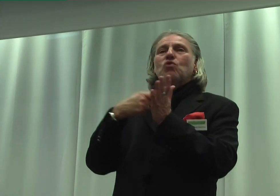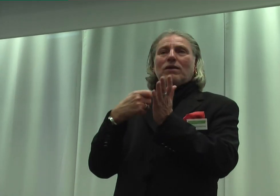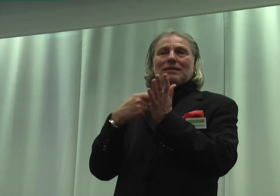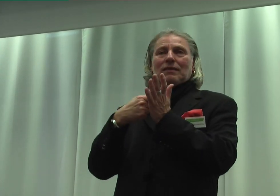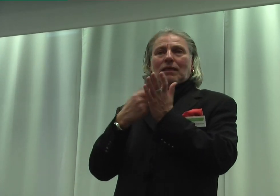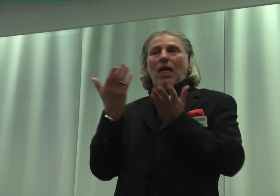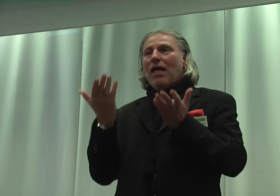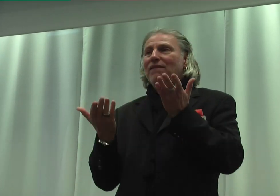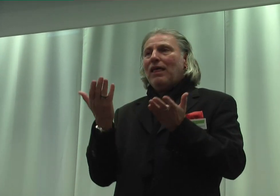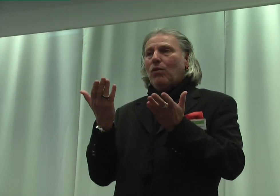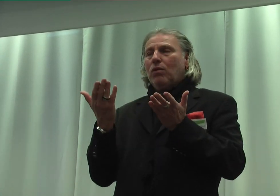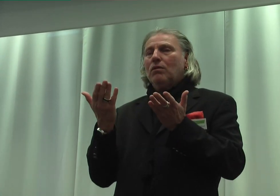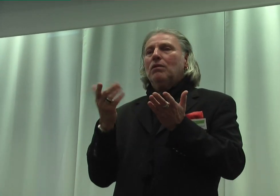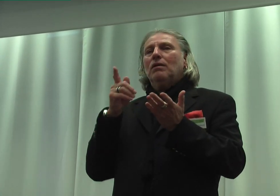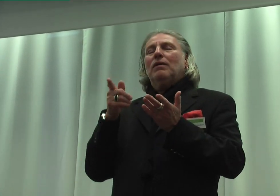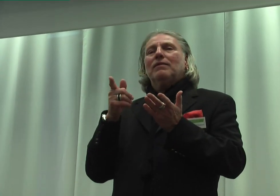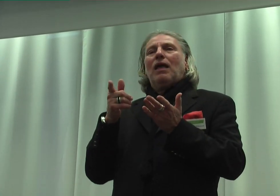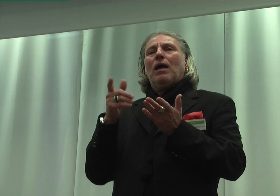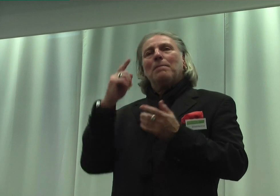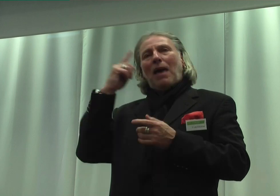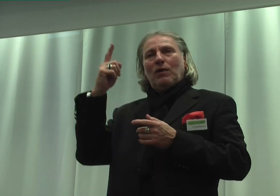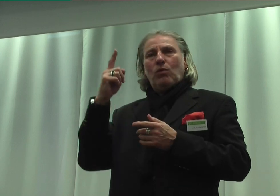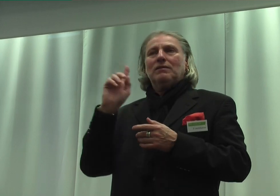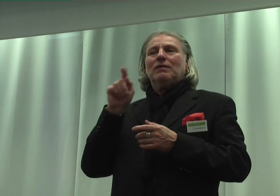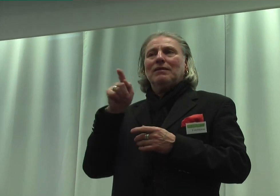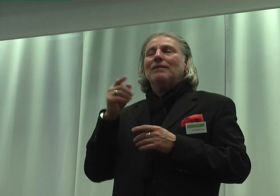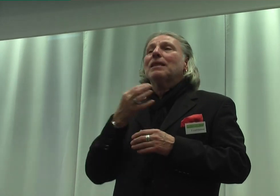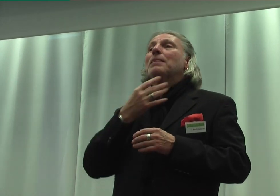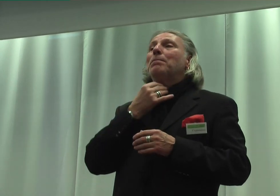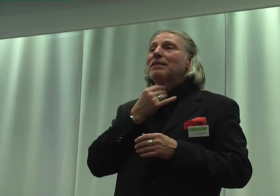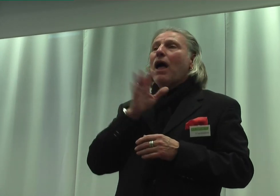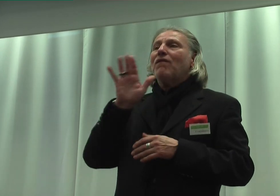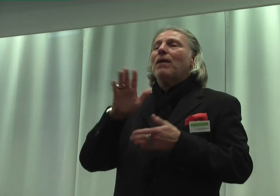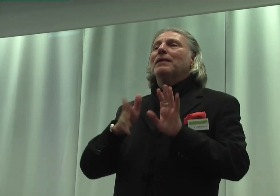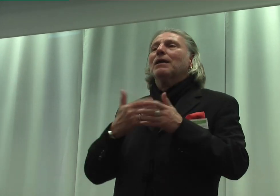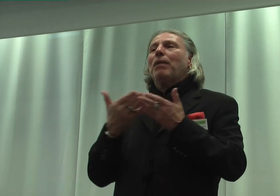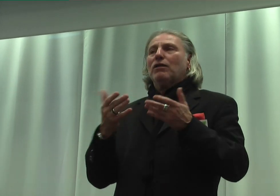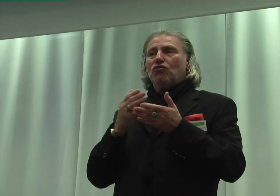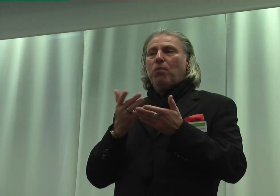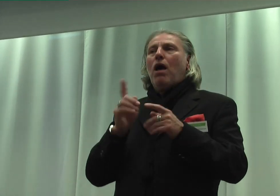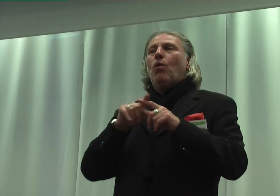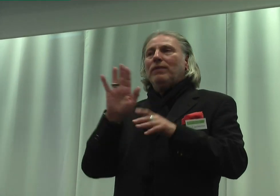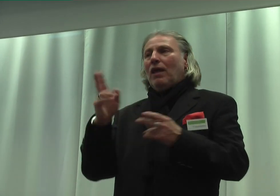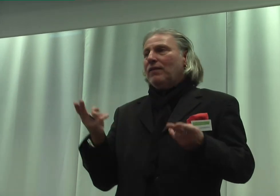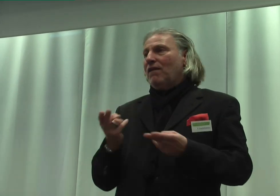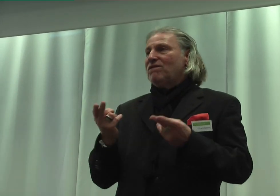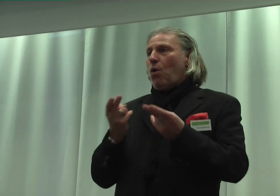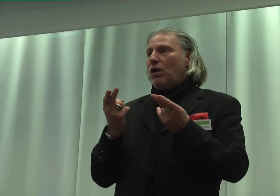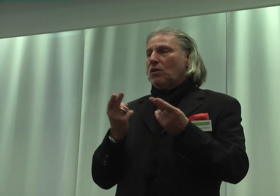den leitenden Auffassung schützt, die den Bedarf an Gebärdensprache und Behördenförderung mit der Verbinderung